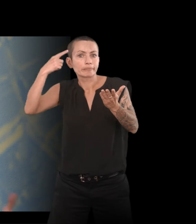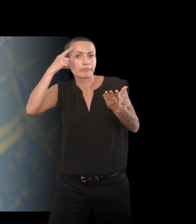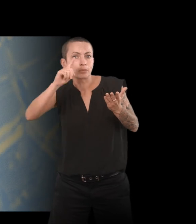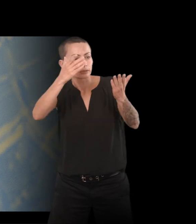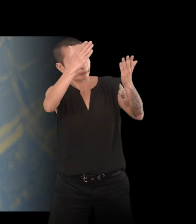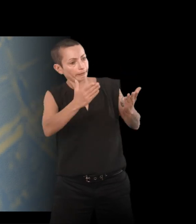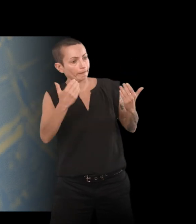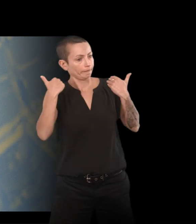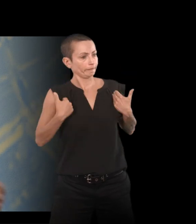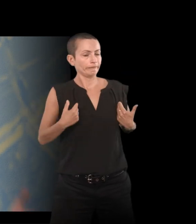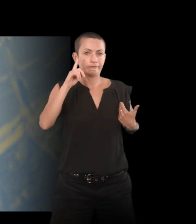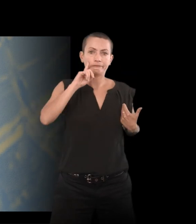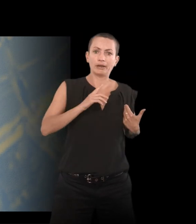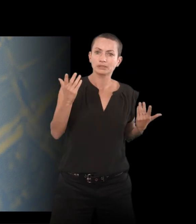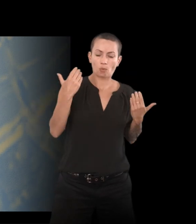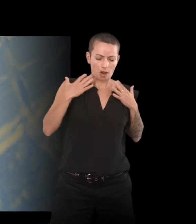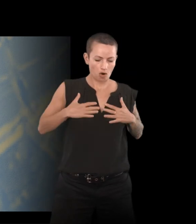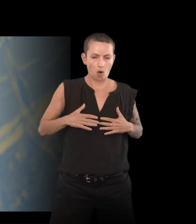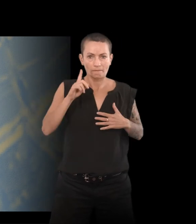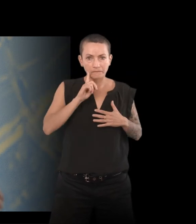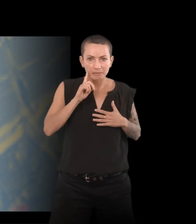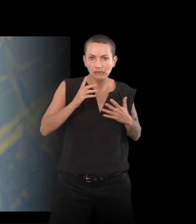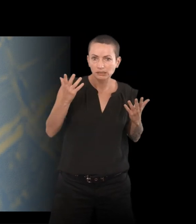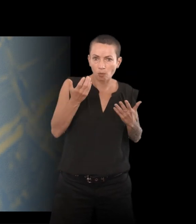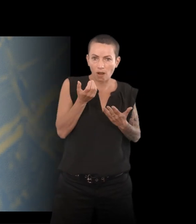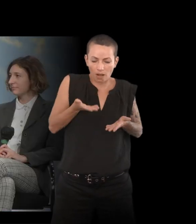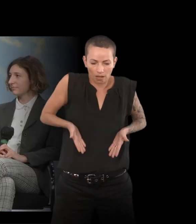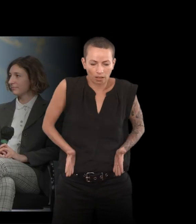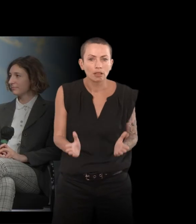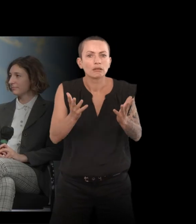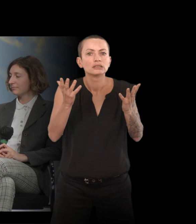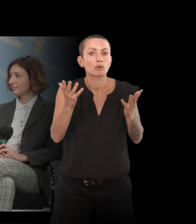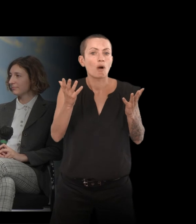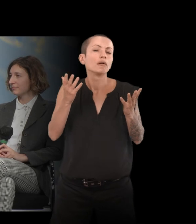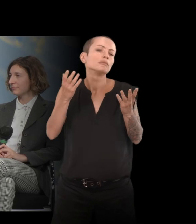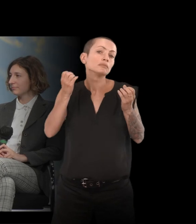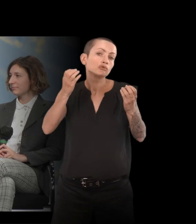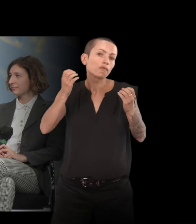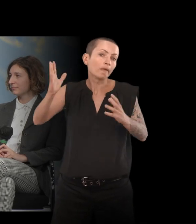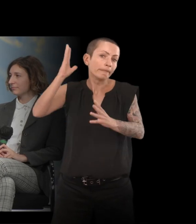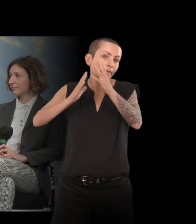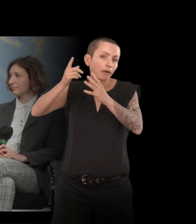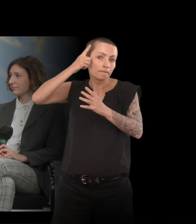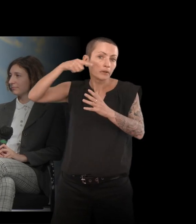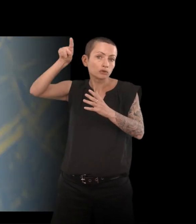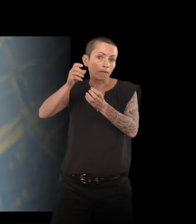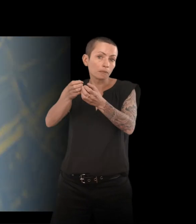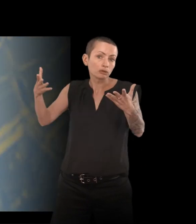féminin, de donner naissance, etc. Il y a beaucoup de choses que les philosophes, qui étaient majoritairement des hommes, n'ont pas voulu penser.